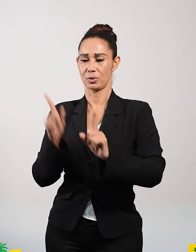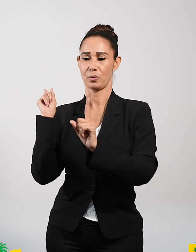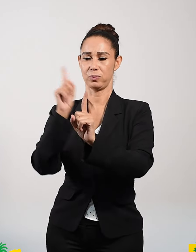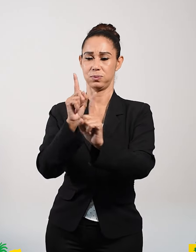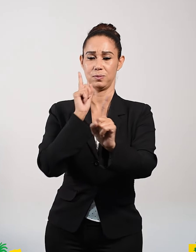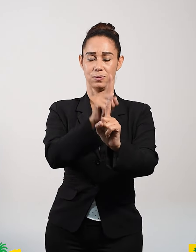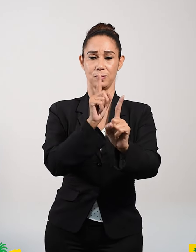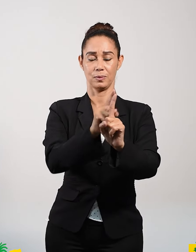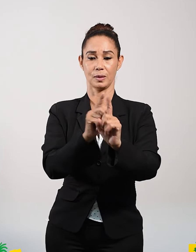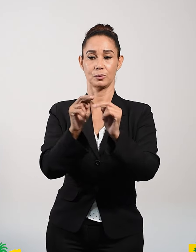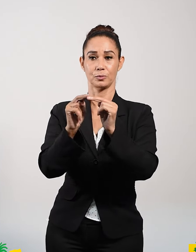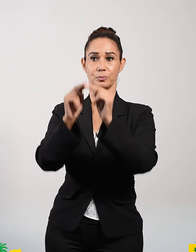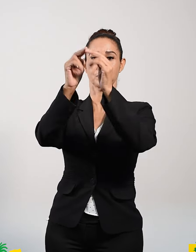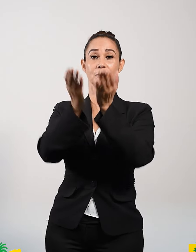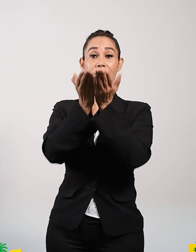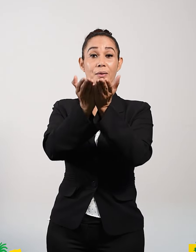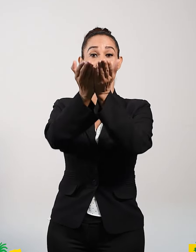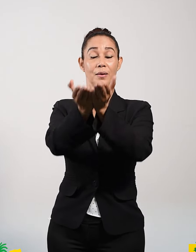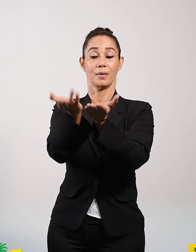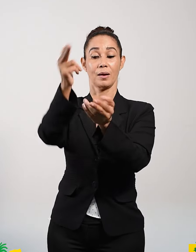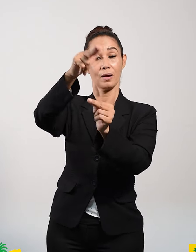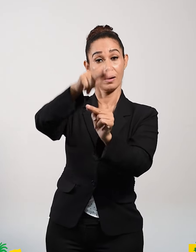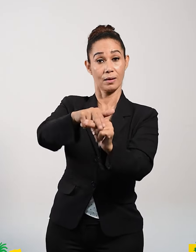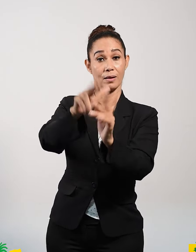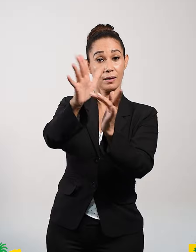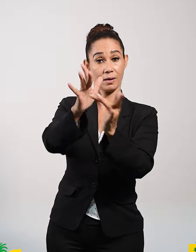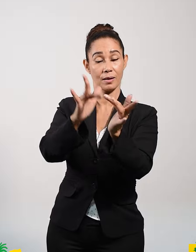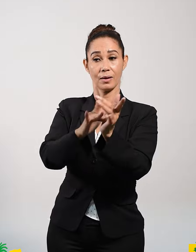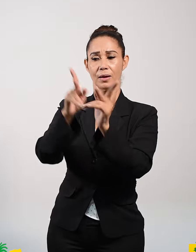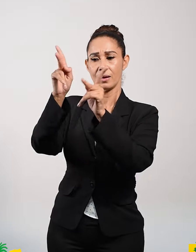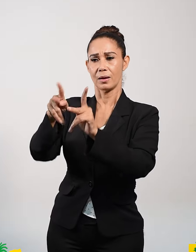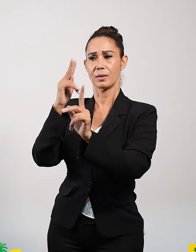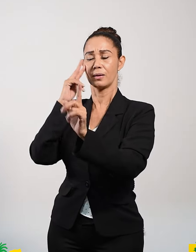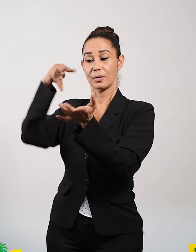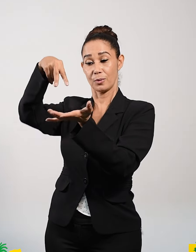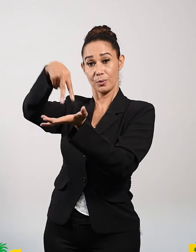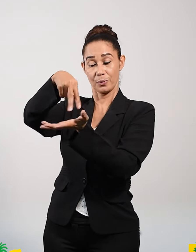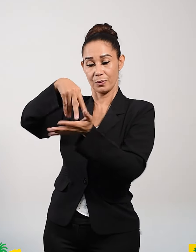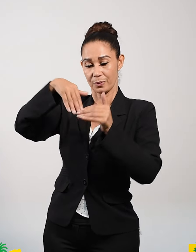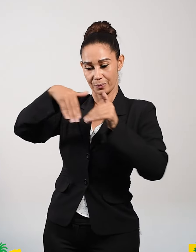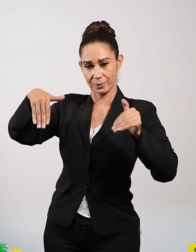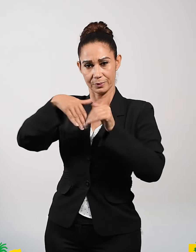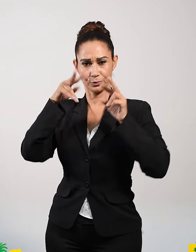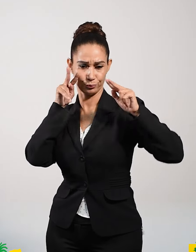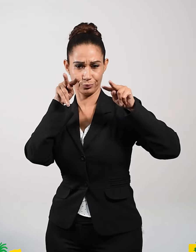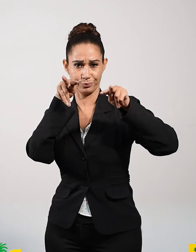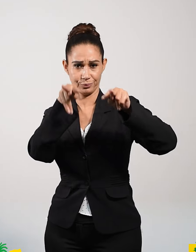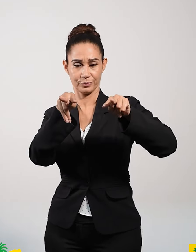tuvo que subirse a una barca. Se sentó y la gente se quedó de pie en la orilla. Les habló